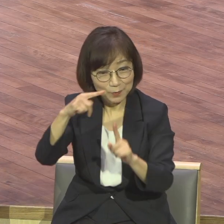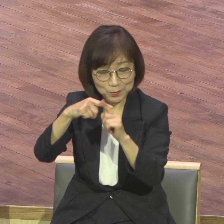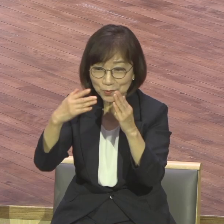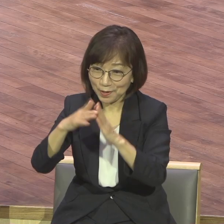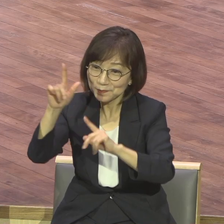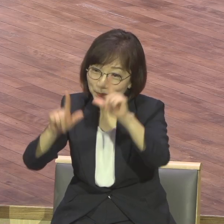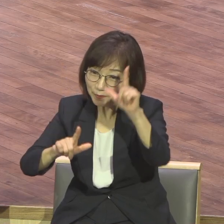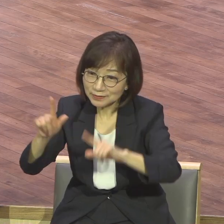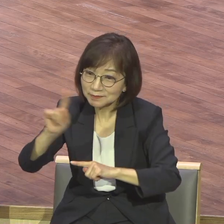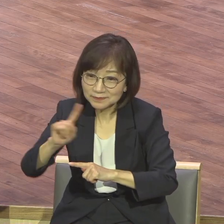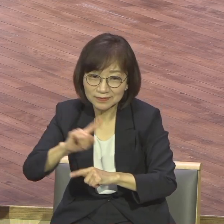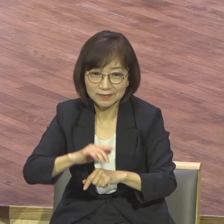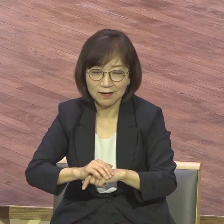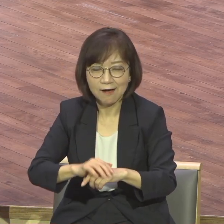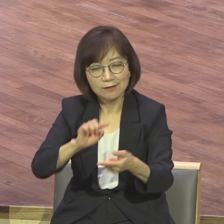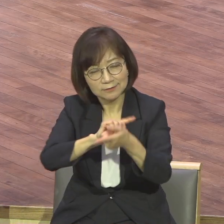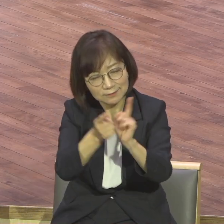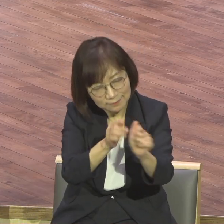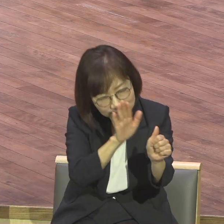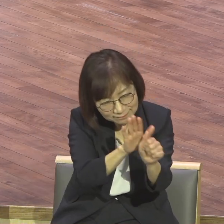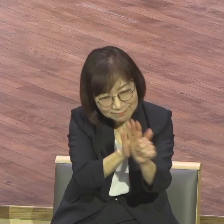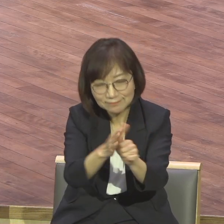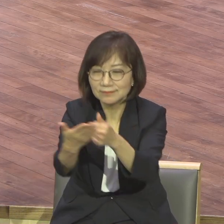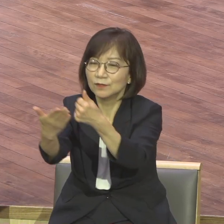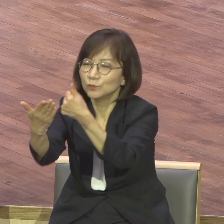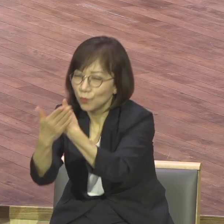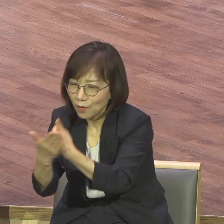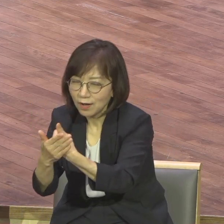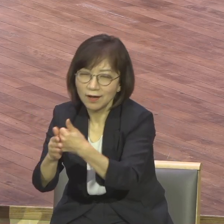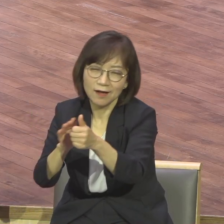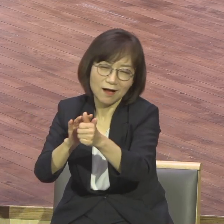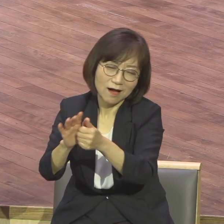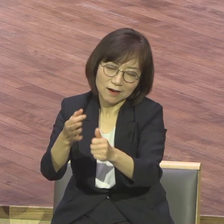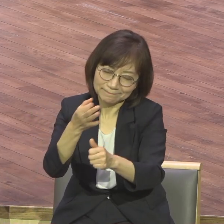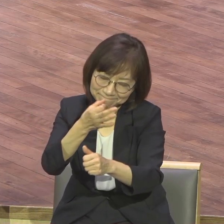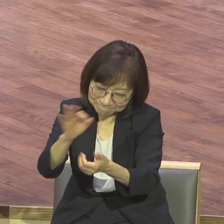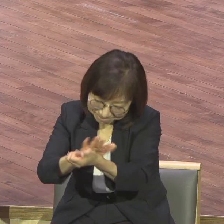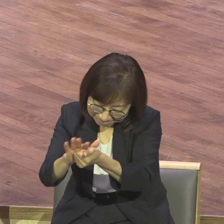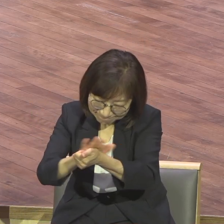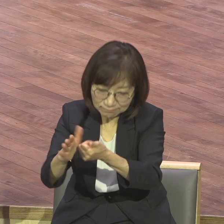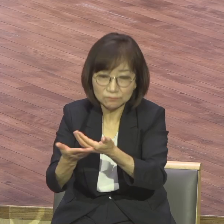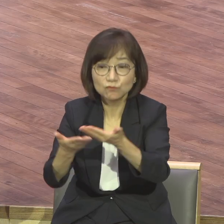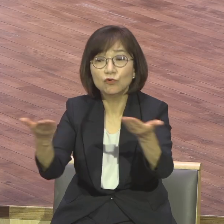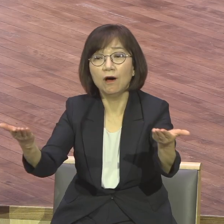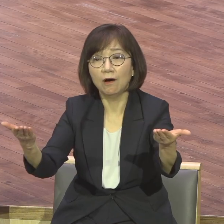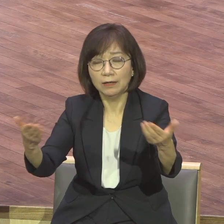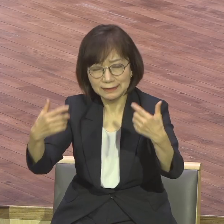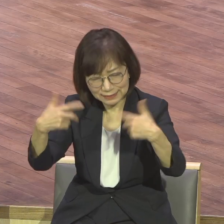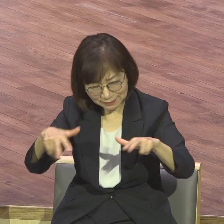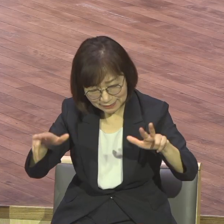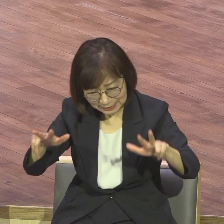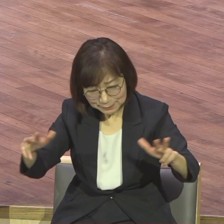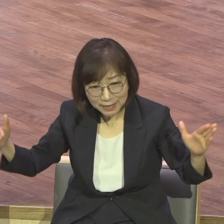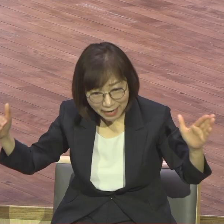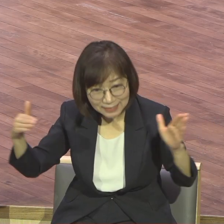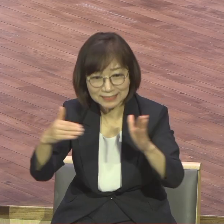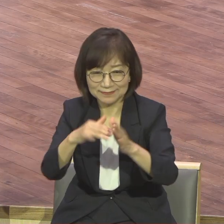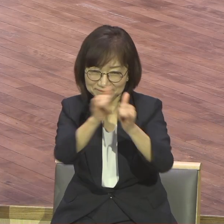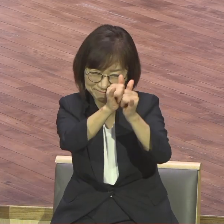모두 다 밀어주고 도와주고 세워주고 인정해주고 태행아 부터 시작해서 당회의까지